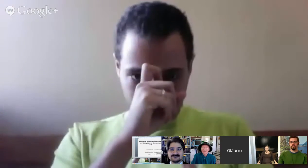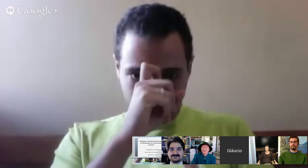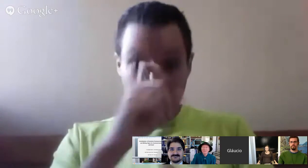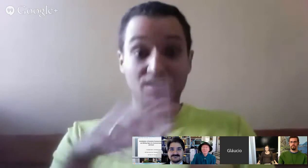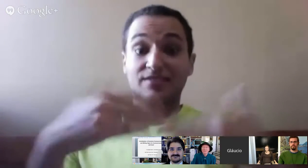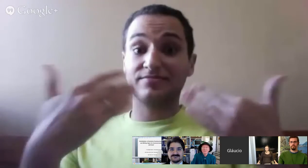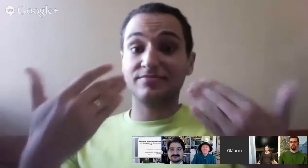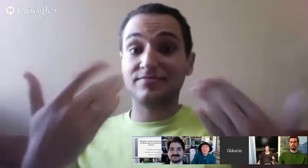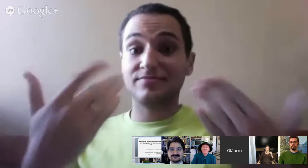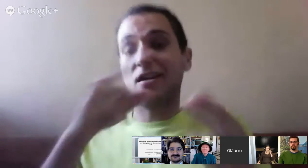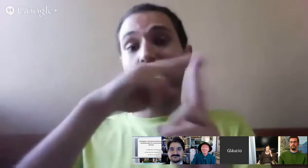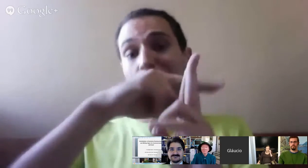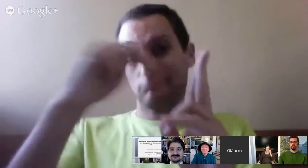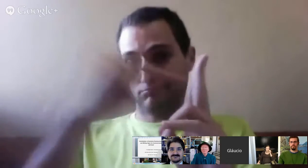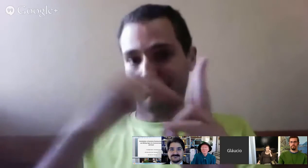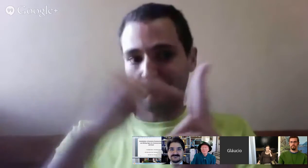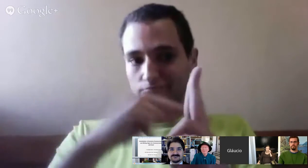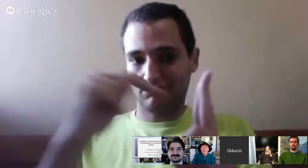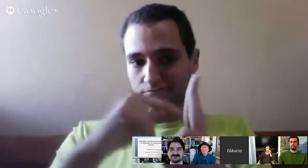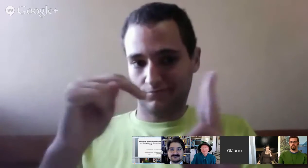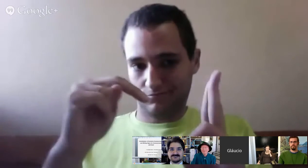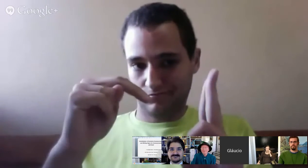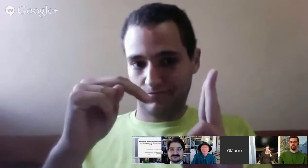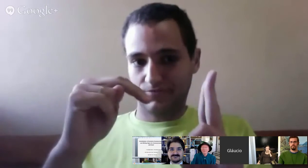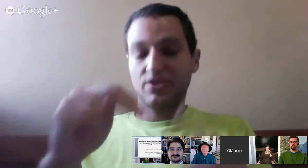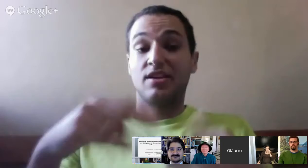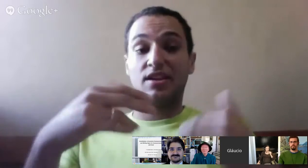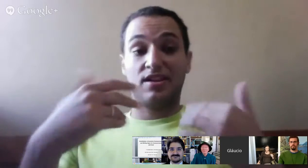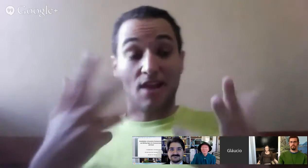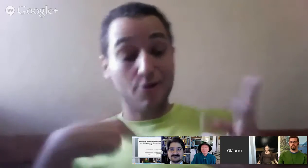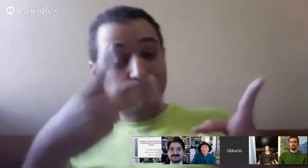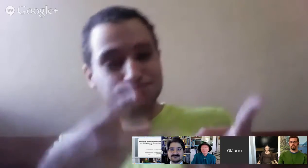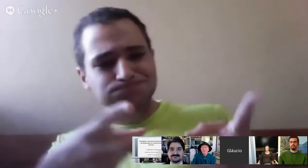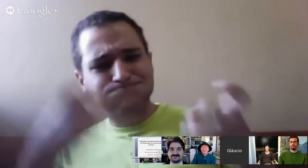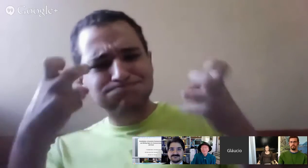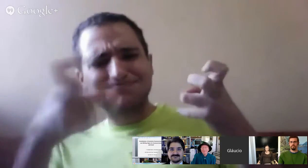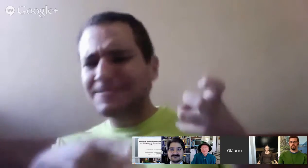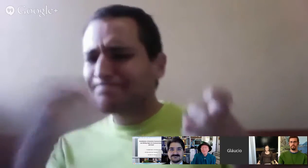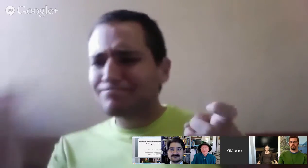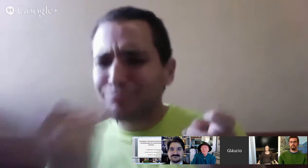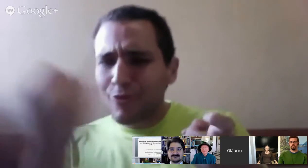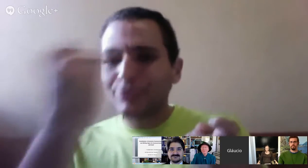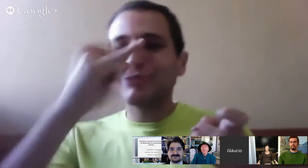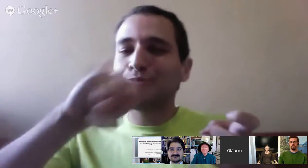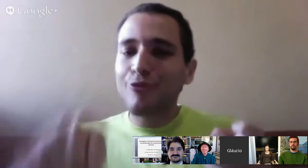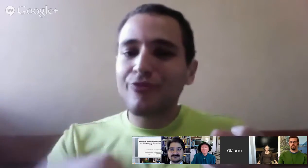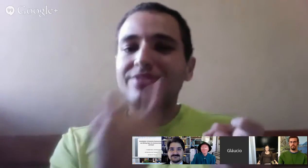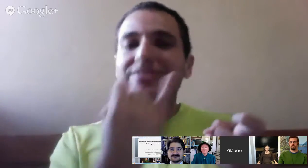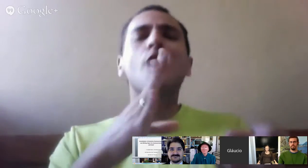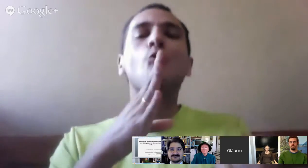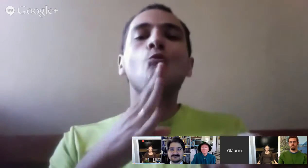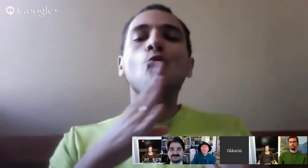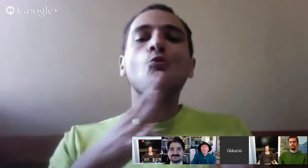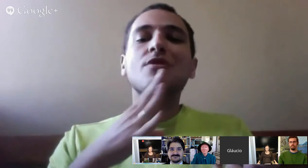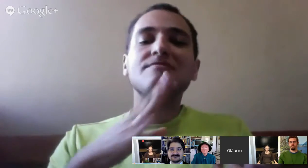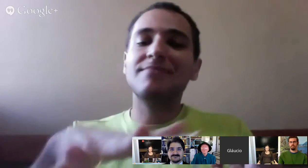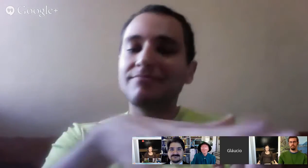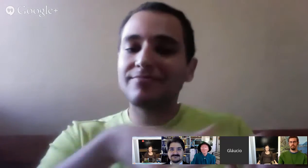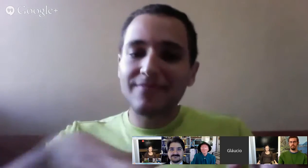formal dentro de uma situação ocorrida num hospital universitário da Universidade